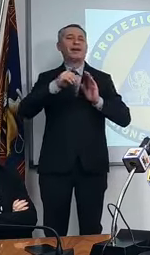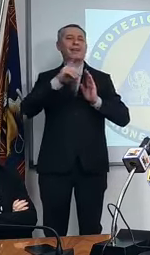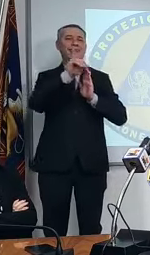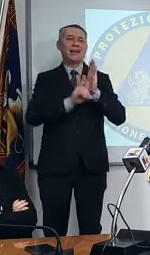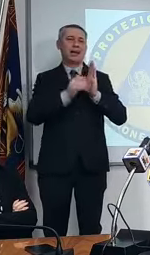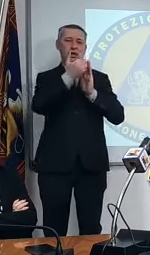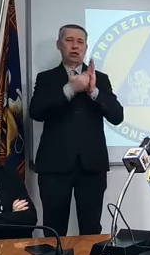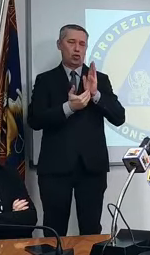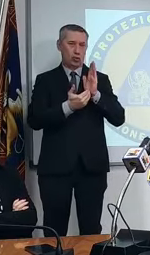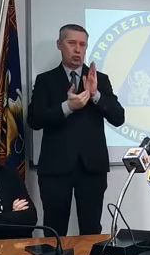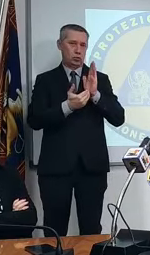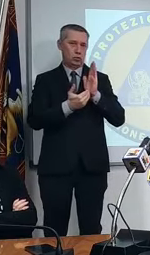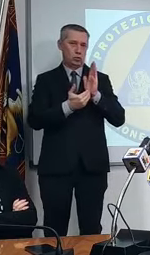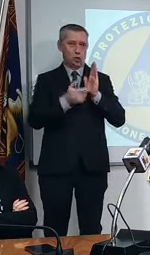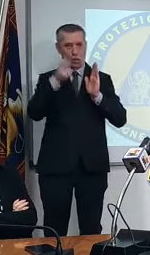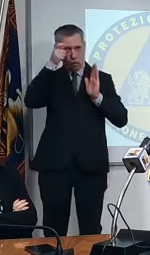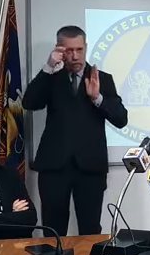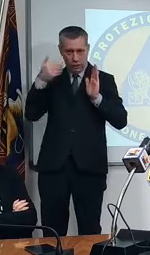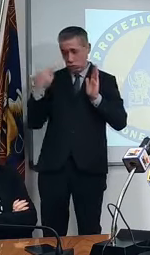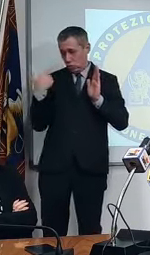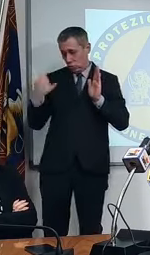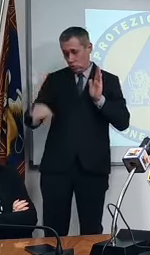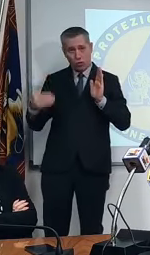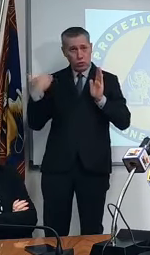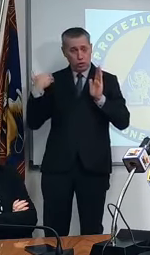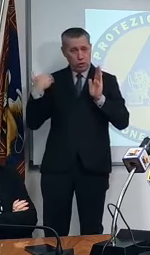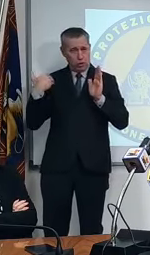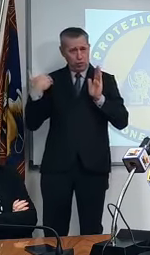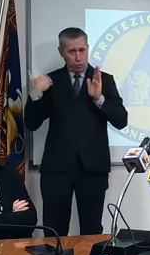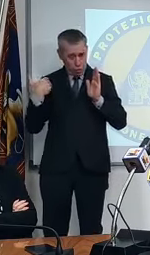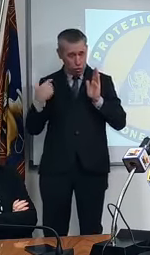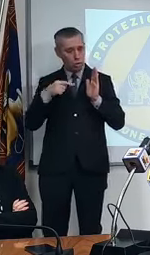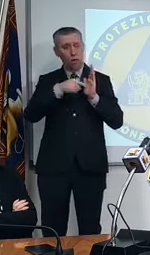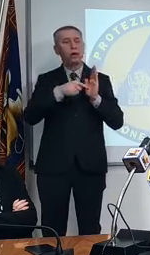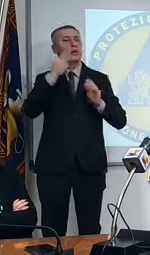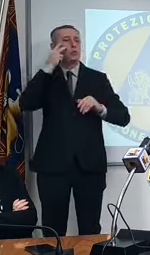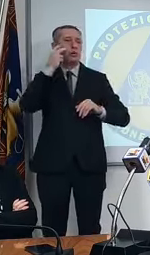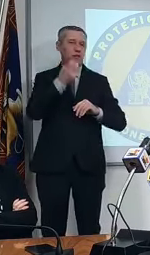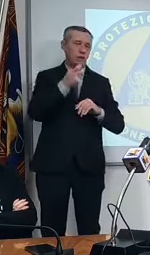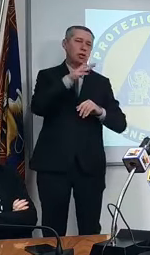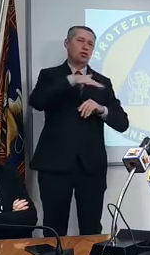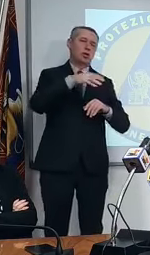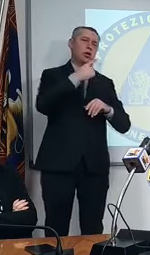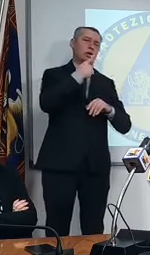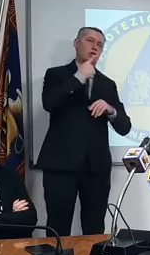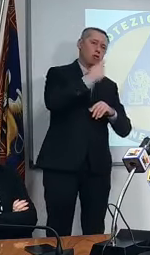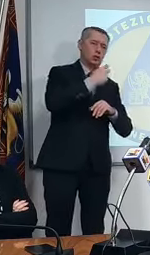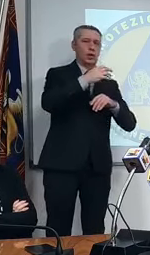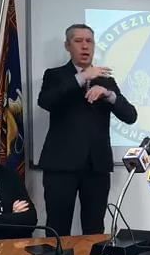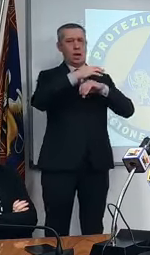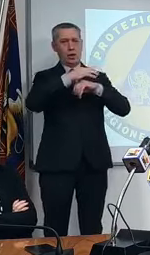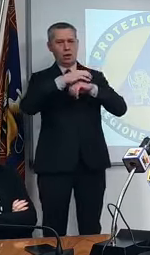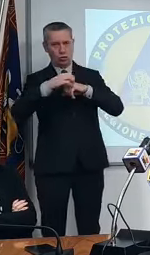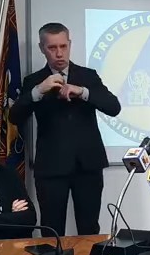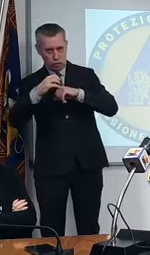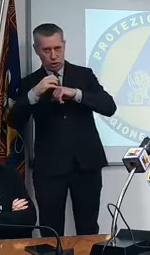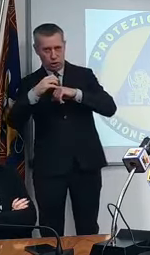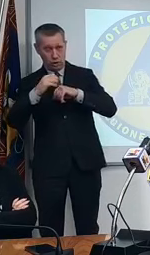decreto che ha fatto questo governo prevede zona rossa zona arancione fino al 30 di aprile